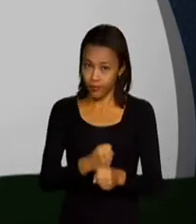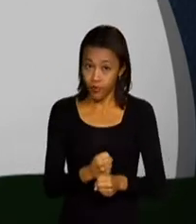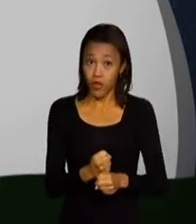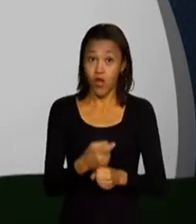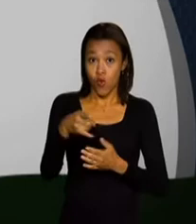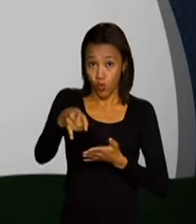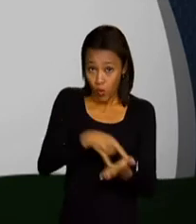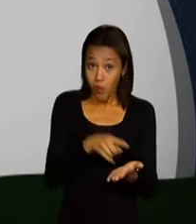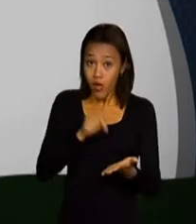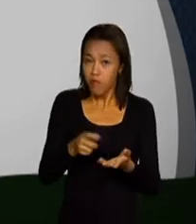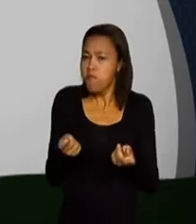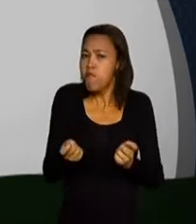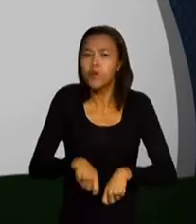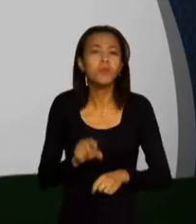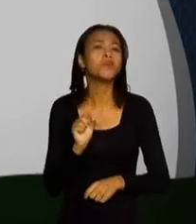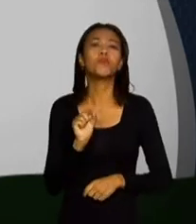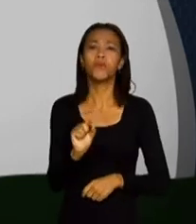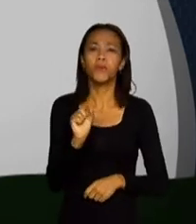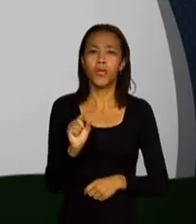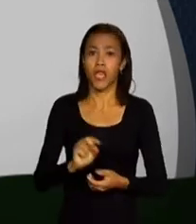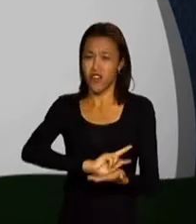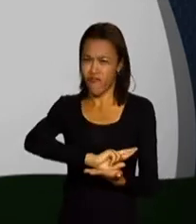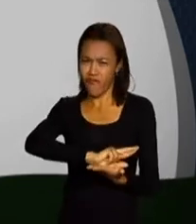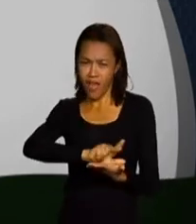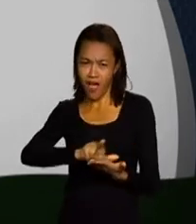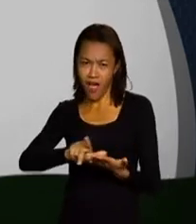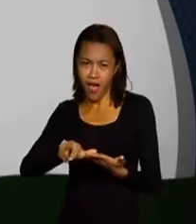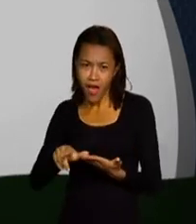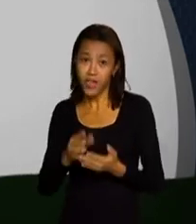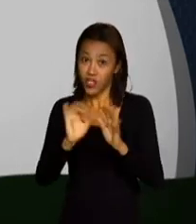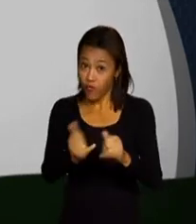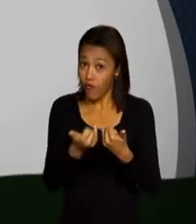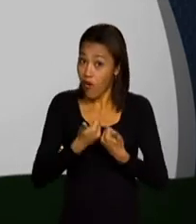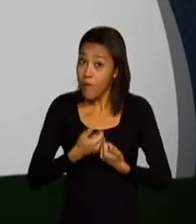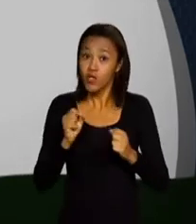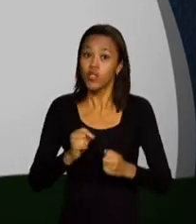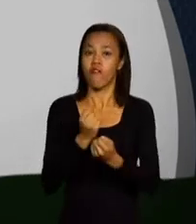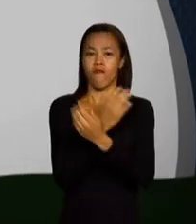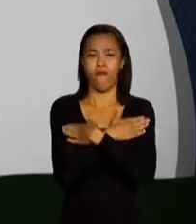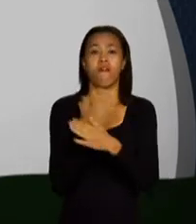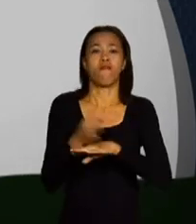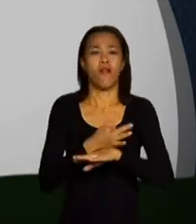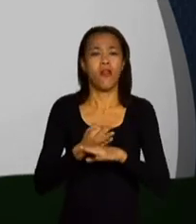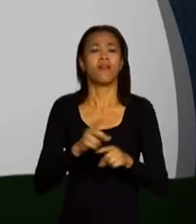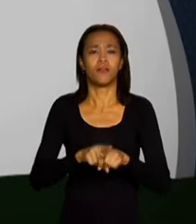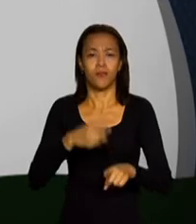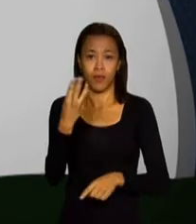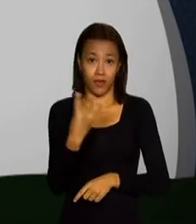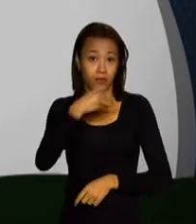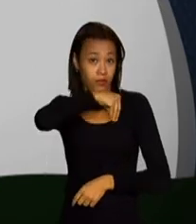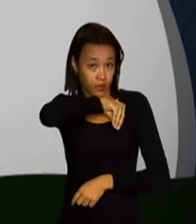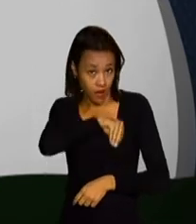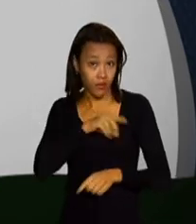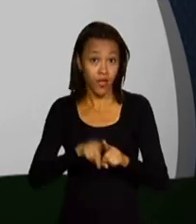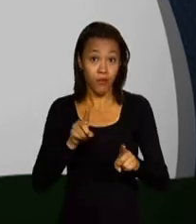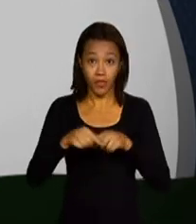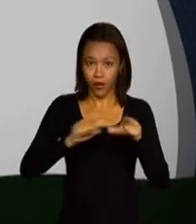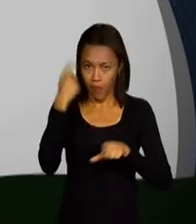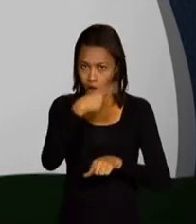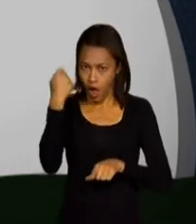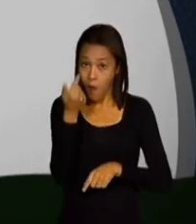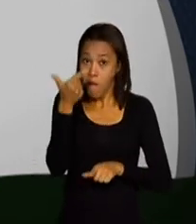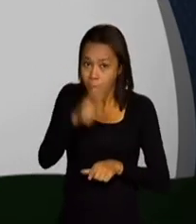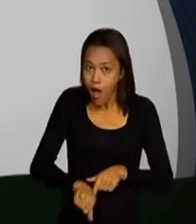O formulário possibilita, por exemplo, a diferenciação de informações sobre férias, 13º salário e hora extra.